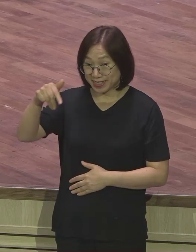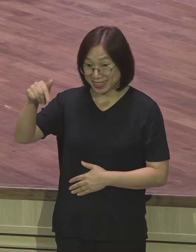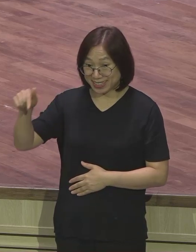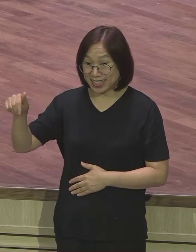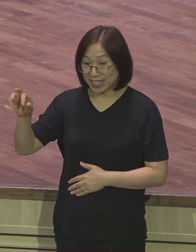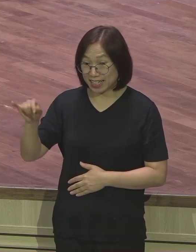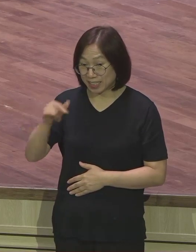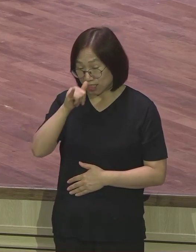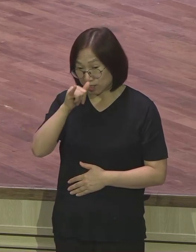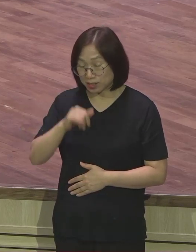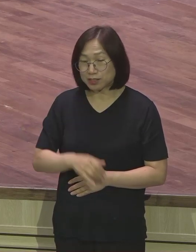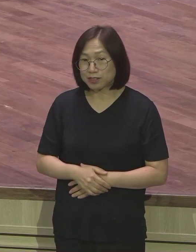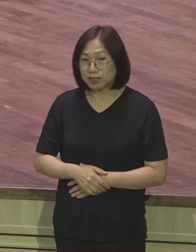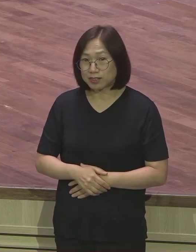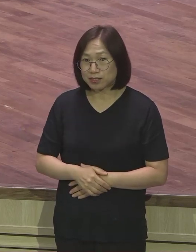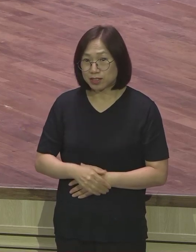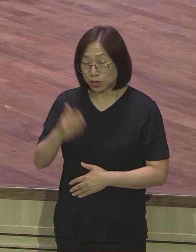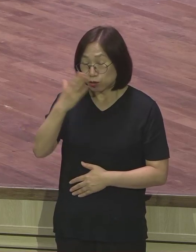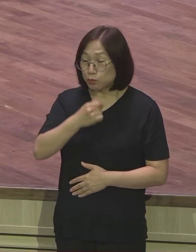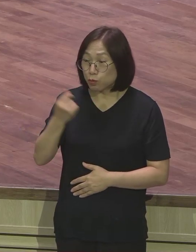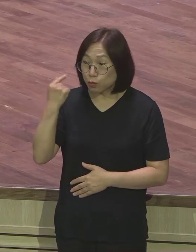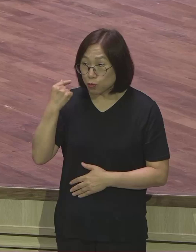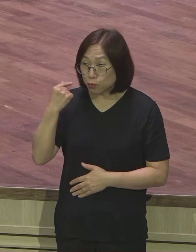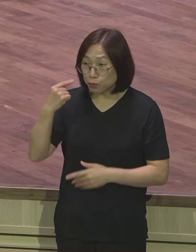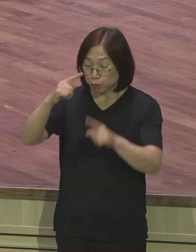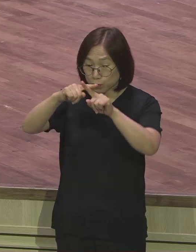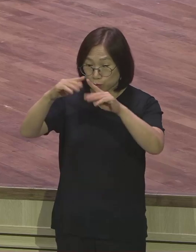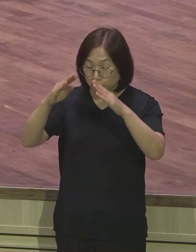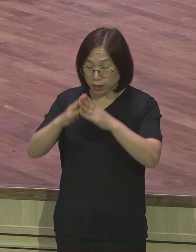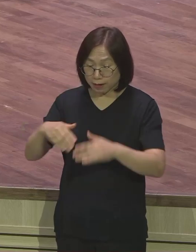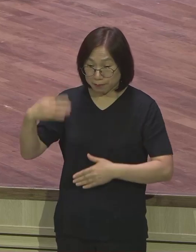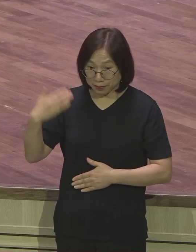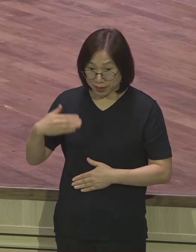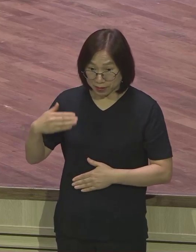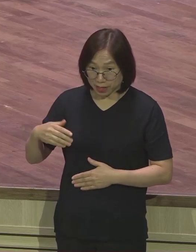순복음교회가 순복음교회가 그래도 대단한 게 이러한 기도처가 전국에 169개나 있습니다